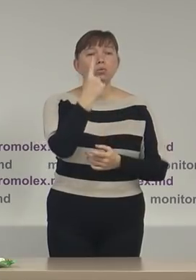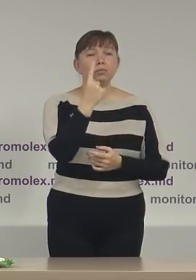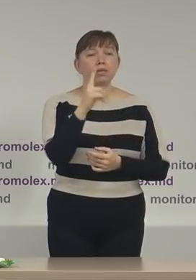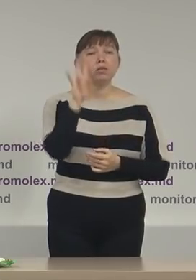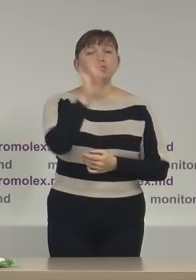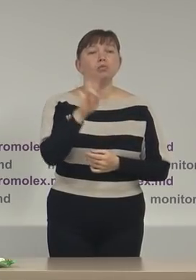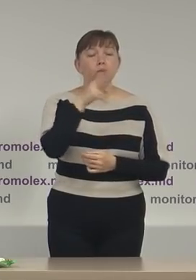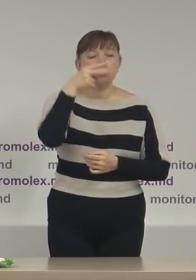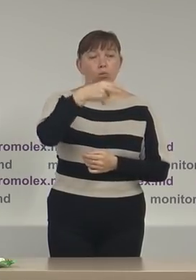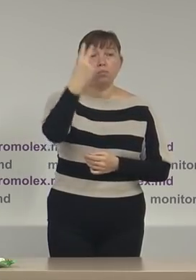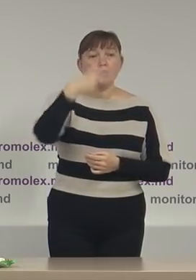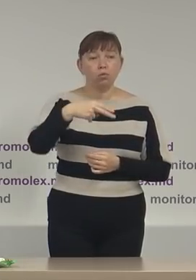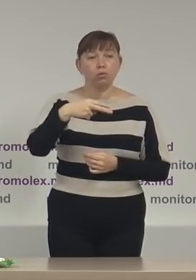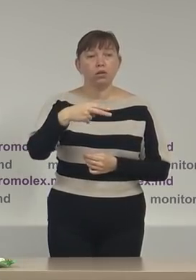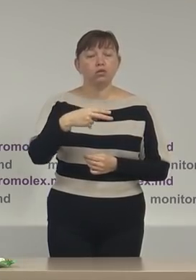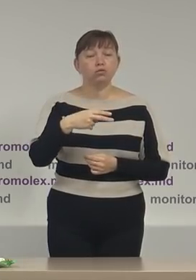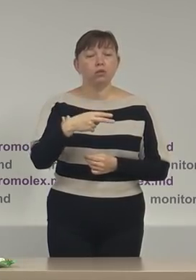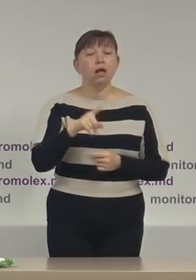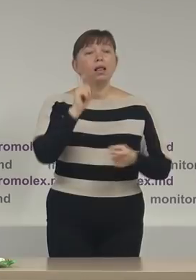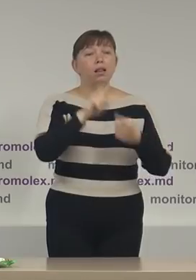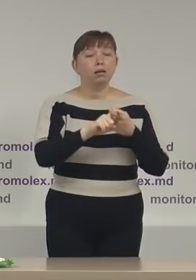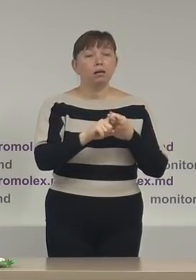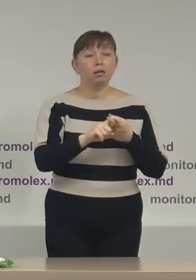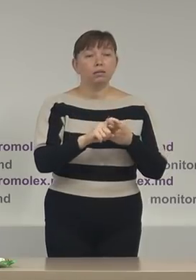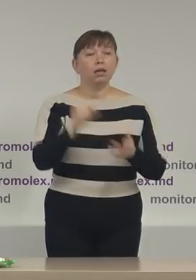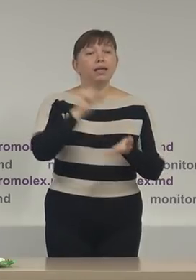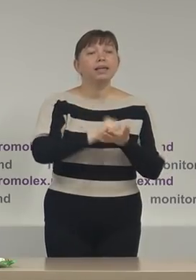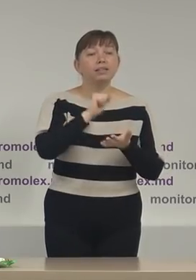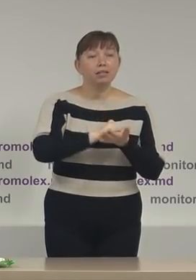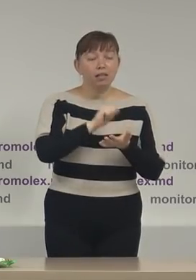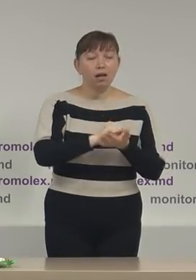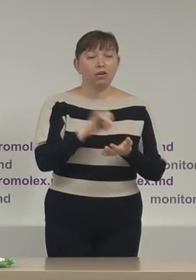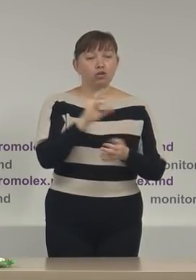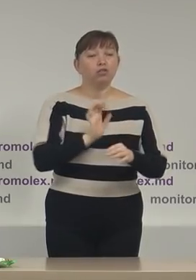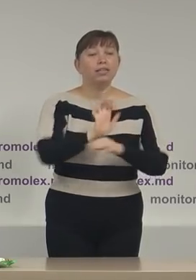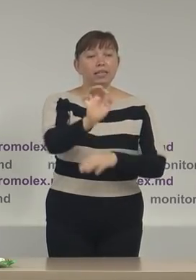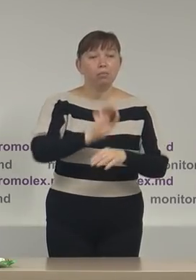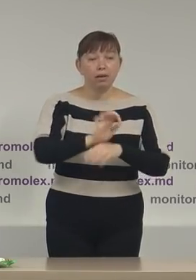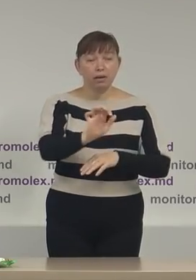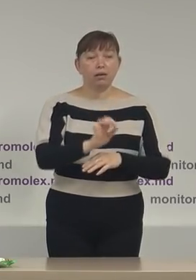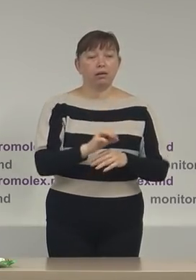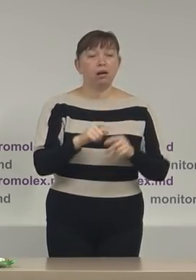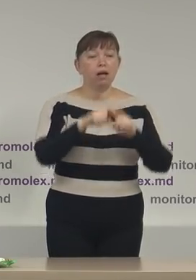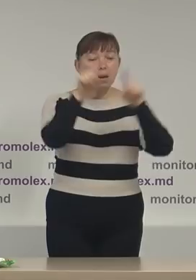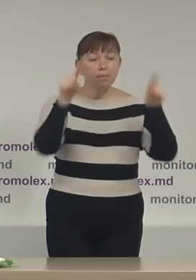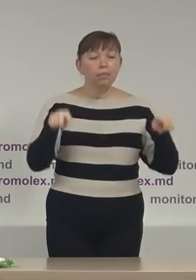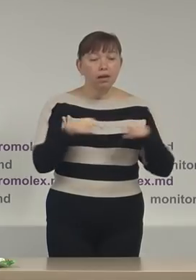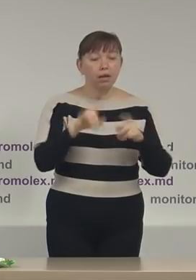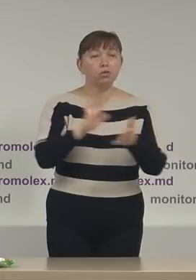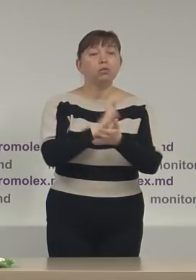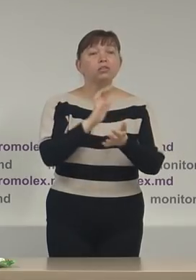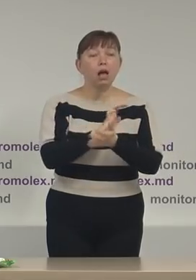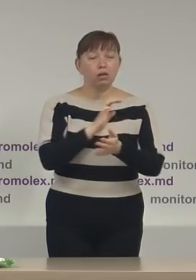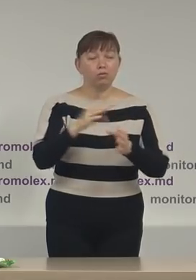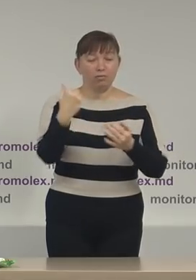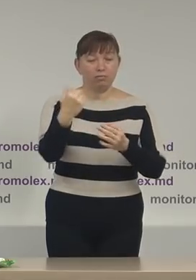noiembrie 2020 legat de editarea și tipărirea pleantului zearului